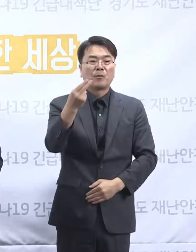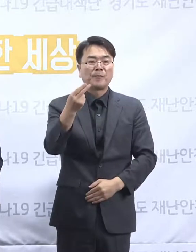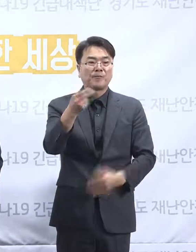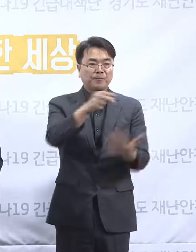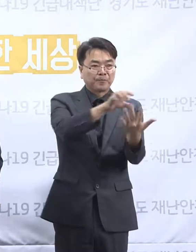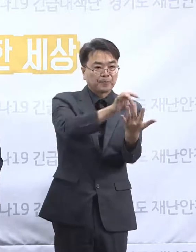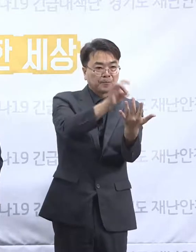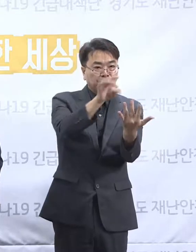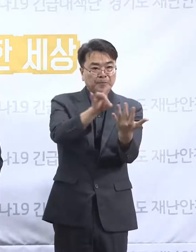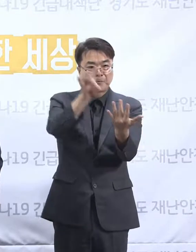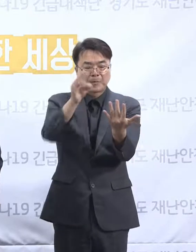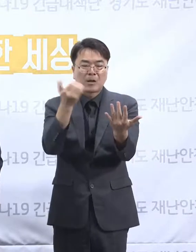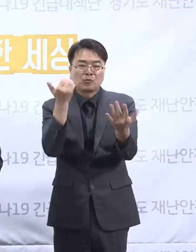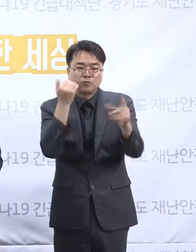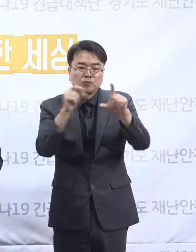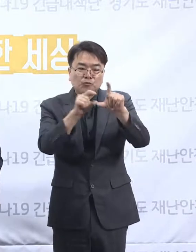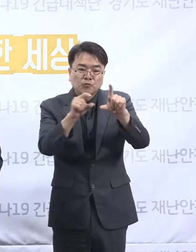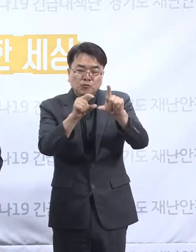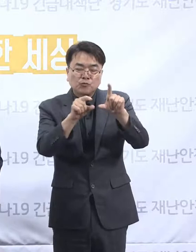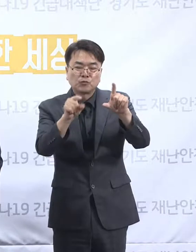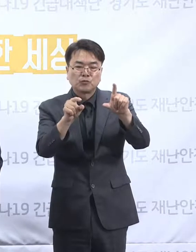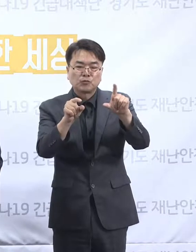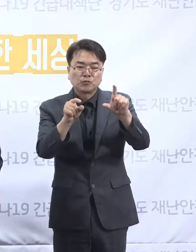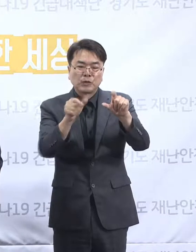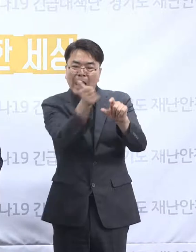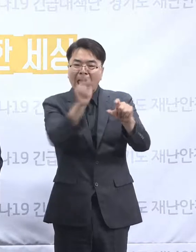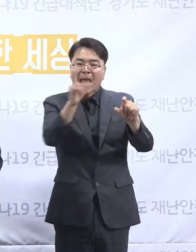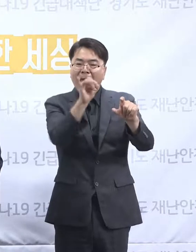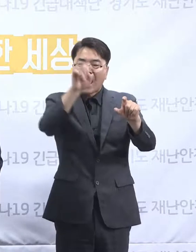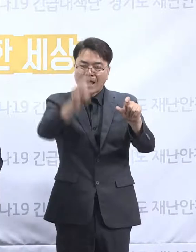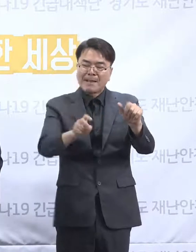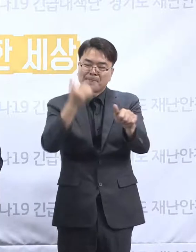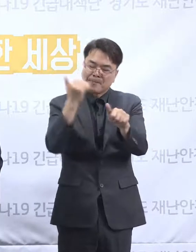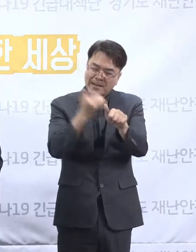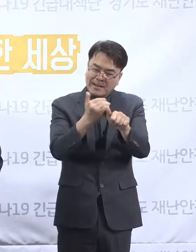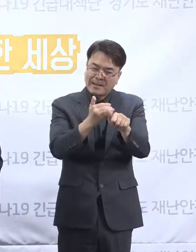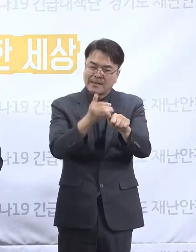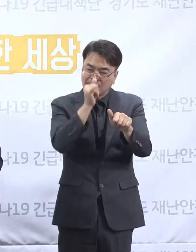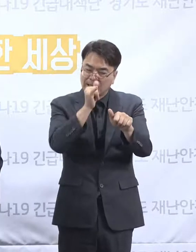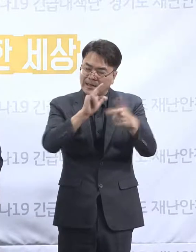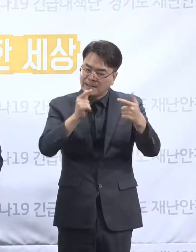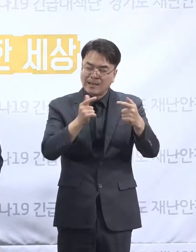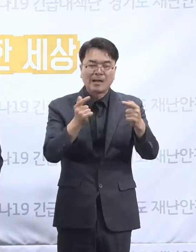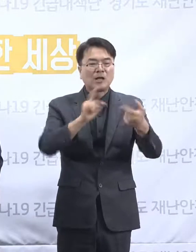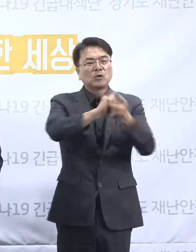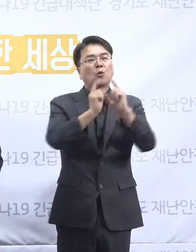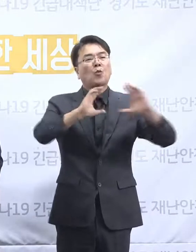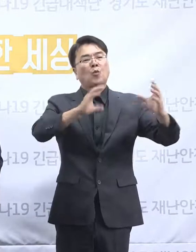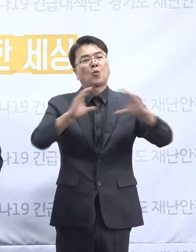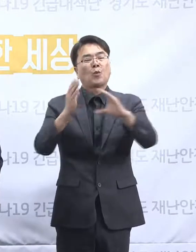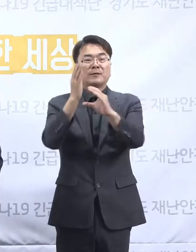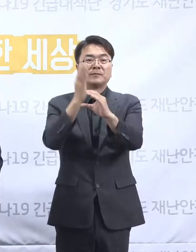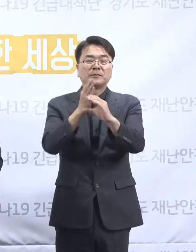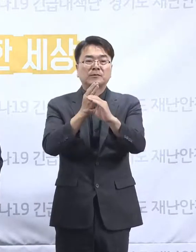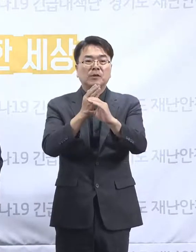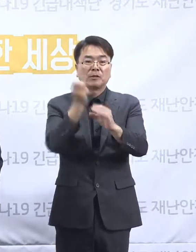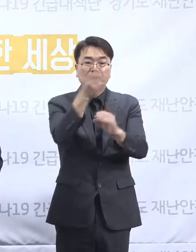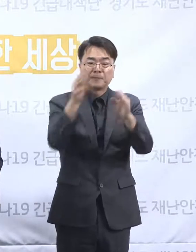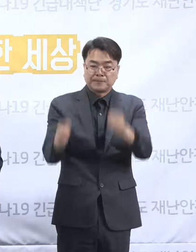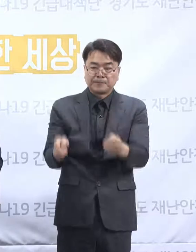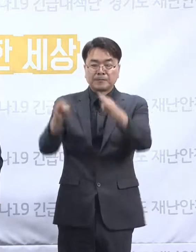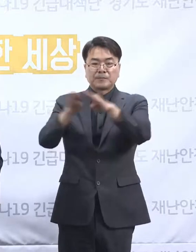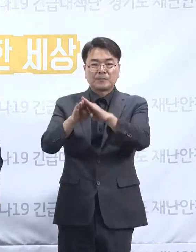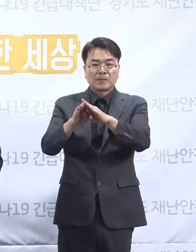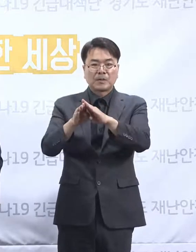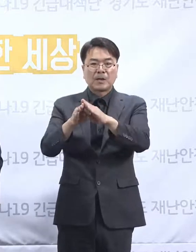선별을 해서 일부 이사에 대해서만 해임을 해야 되는 것이 아니냐는 그런 의견 등이 좀 있고요. 그리고 시설에 대해서는 시설